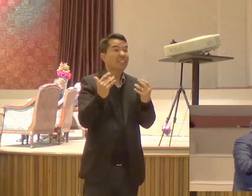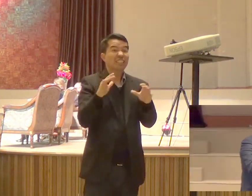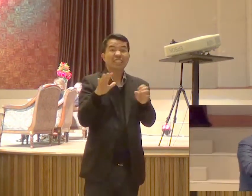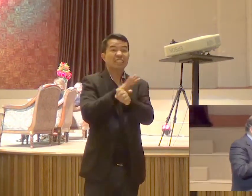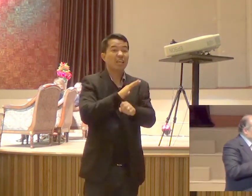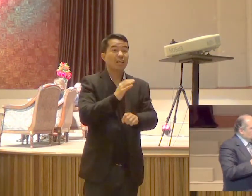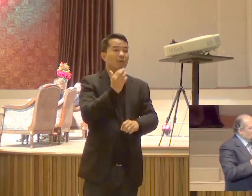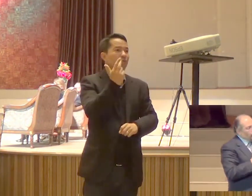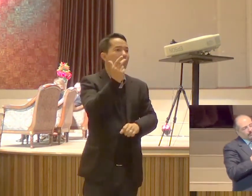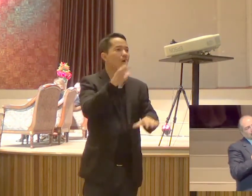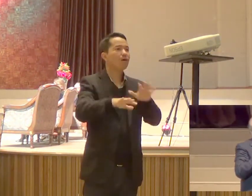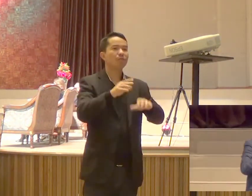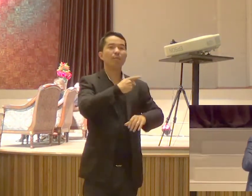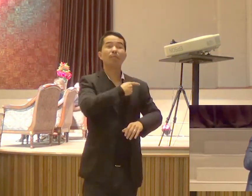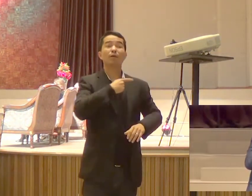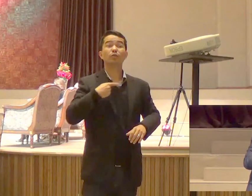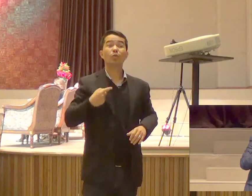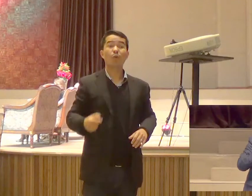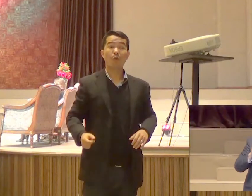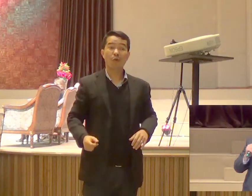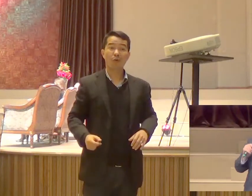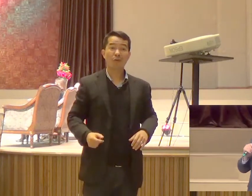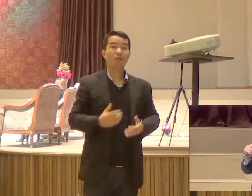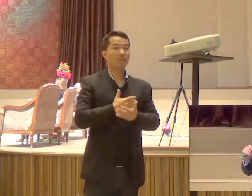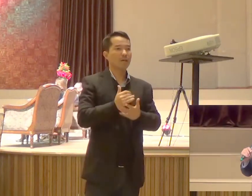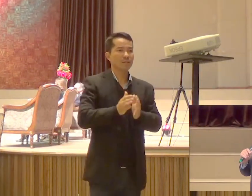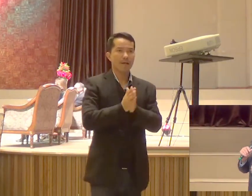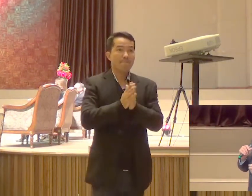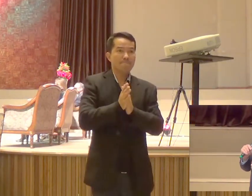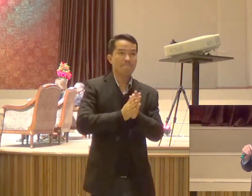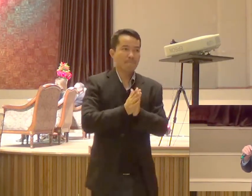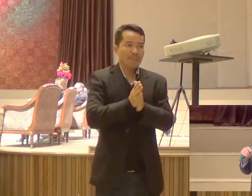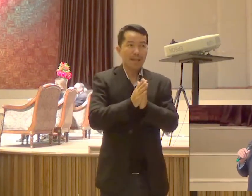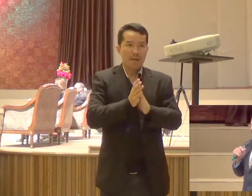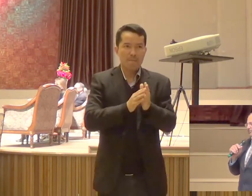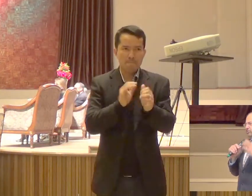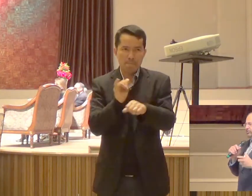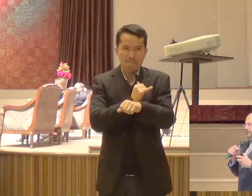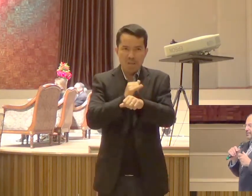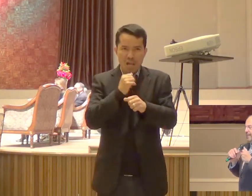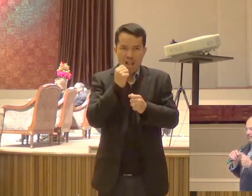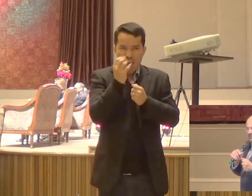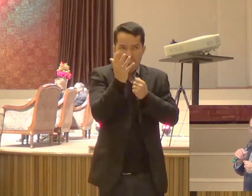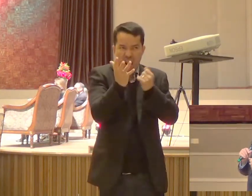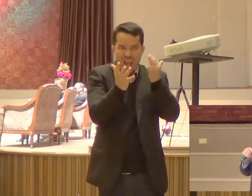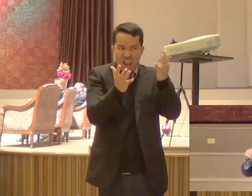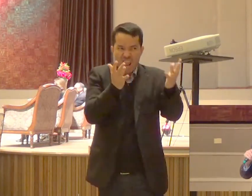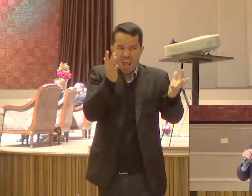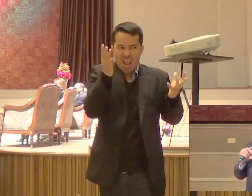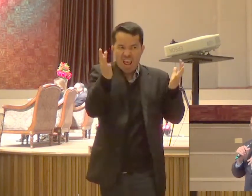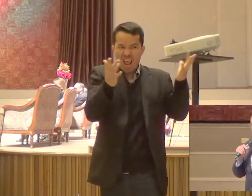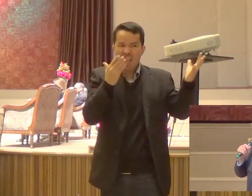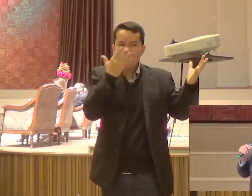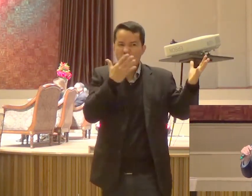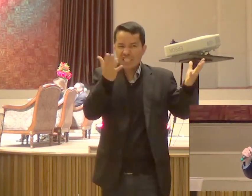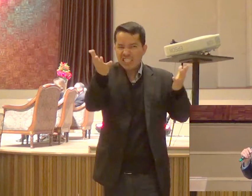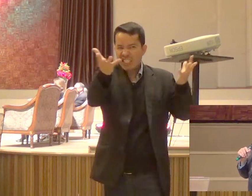Pastor Uma pessoa é benção Eu indo lá na igreja É verdade Quem é? Ele é um pastor É verdade E como é que era? Olha Ele é uma